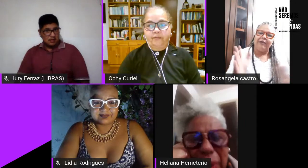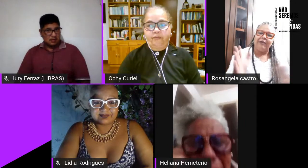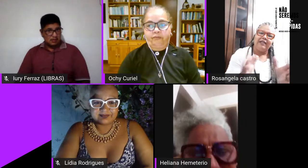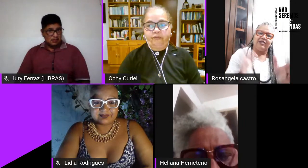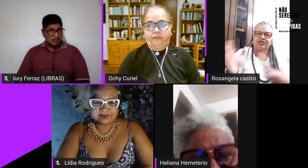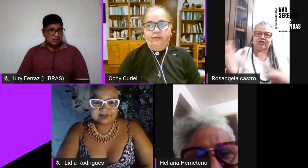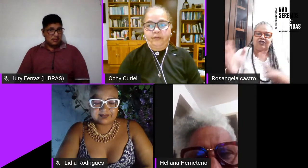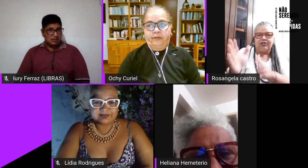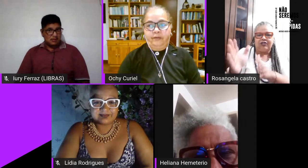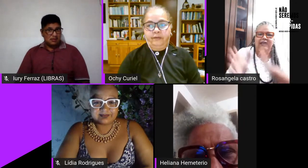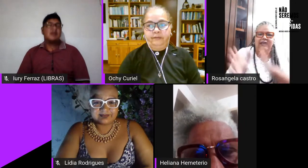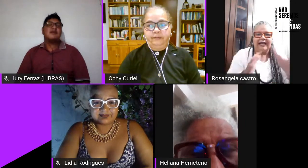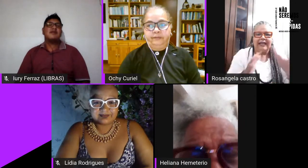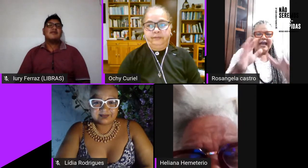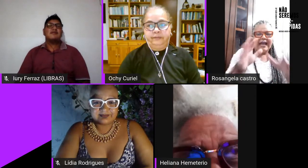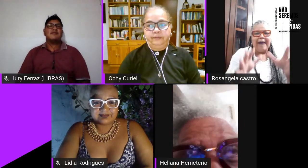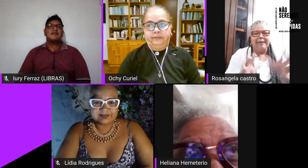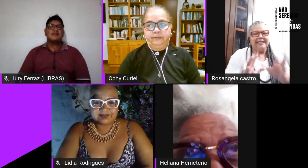a gente também